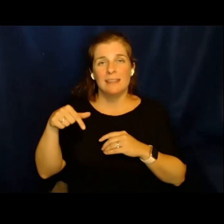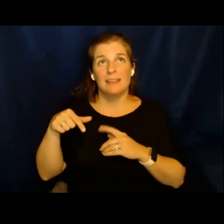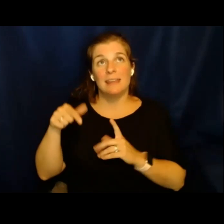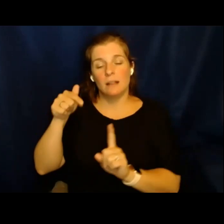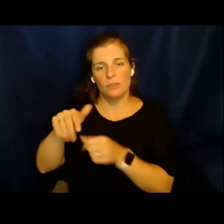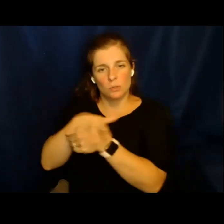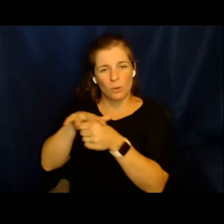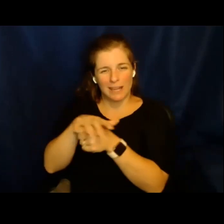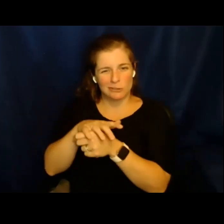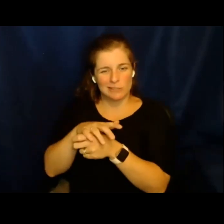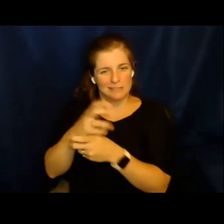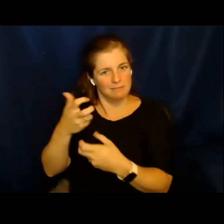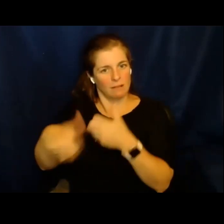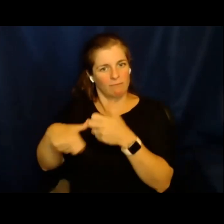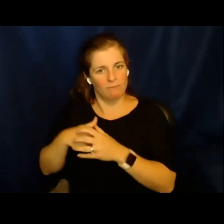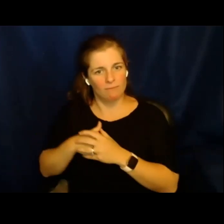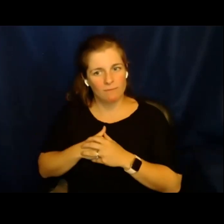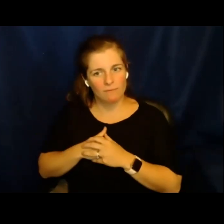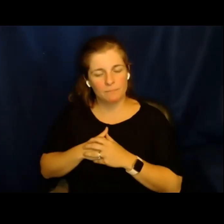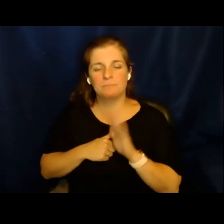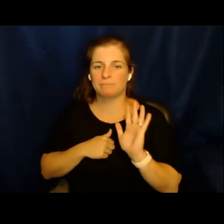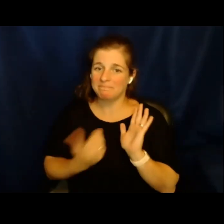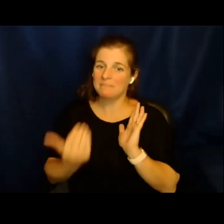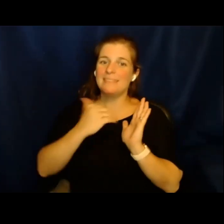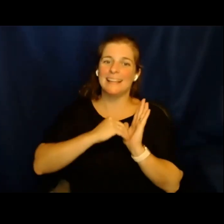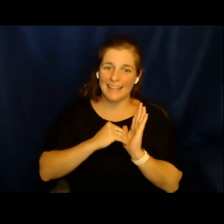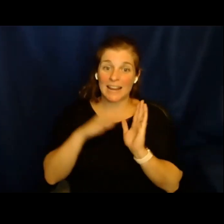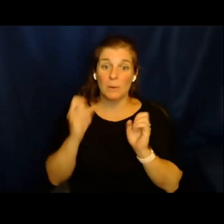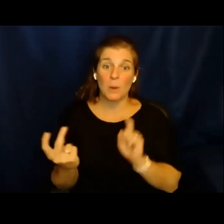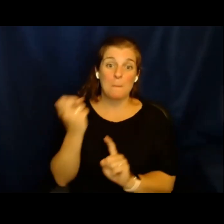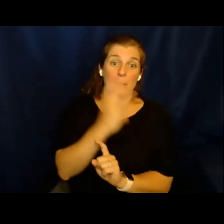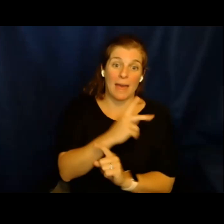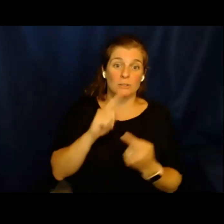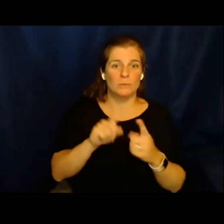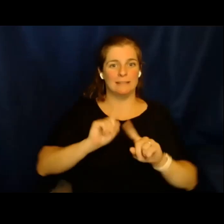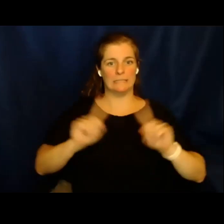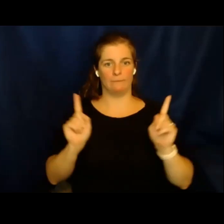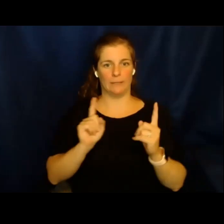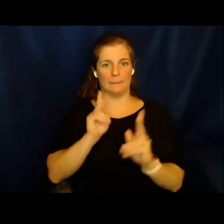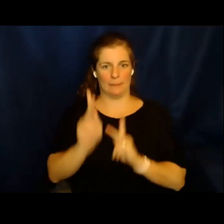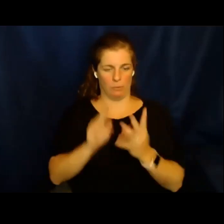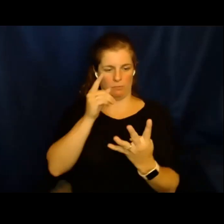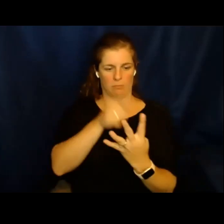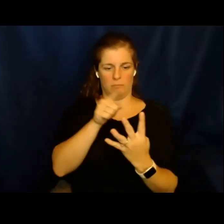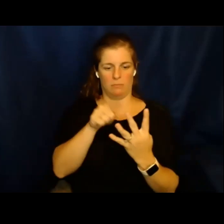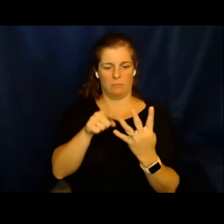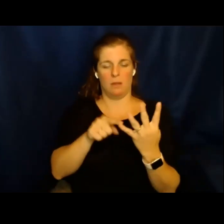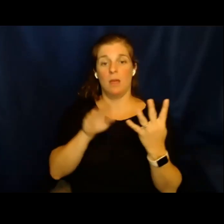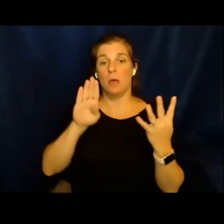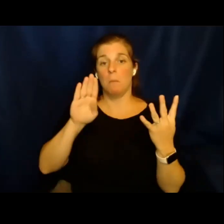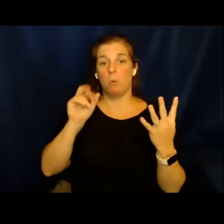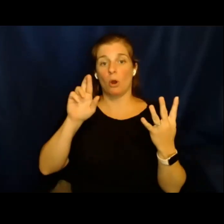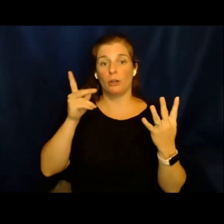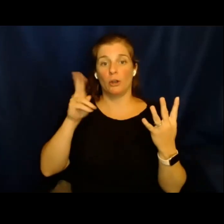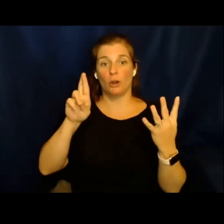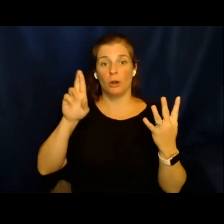es una instalación particularmente difícil. Y regresando a mencionar a los diferentes actores, la Patria